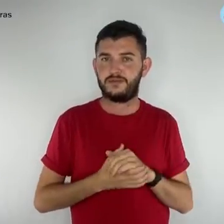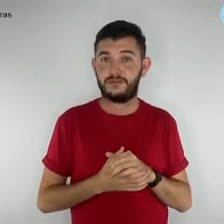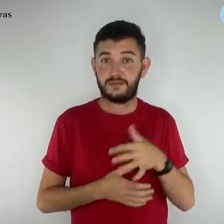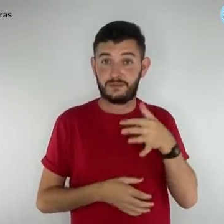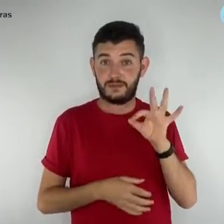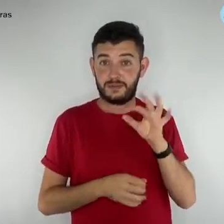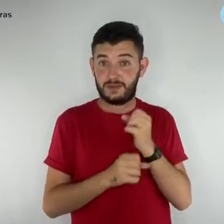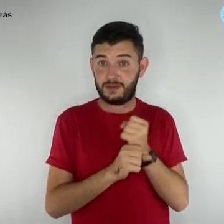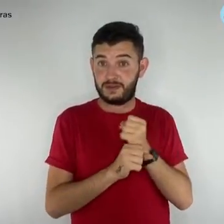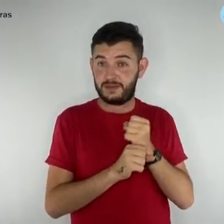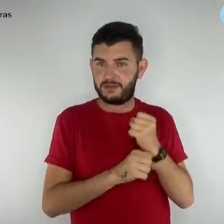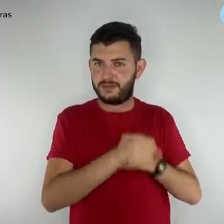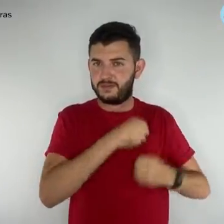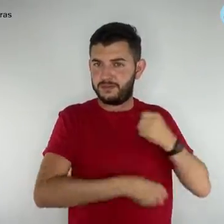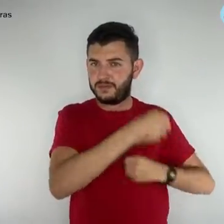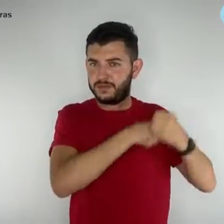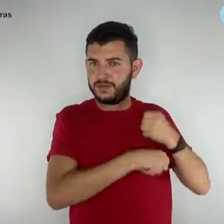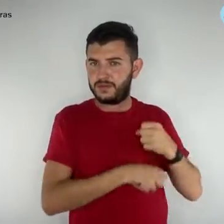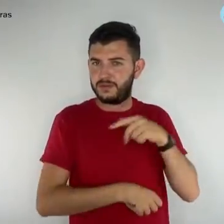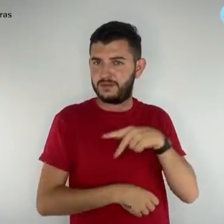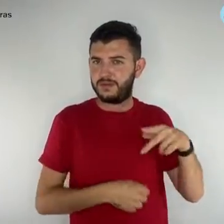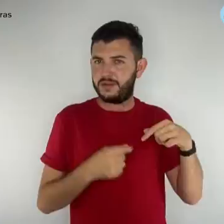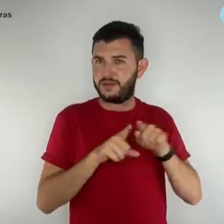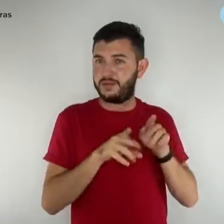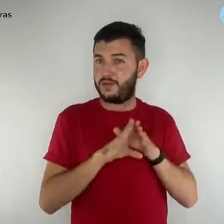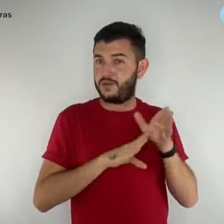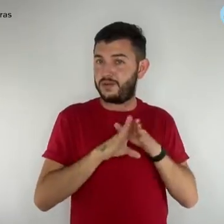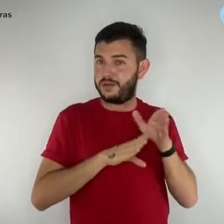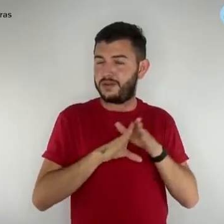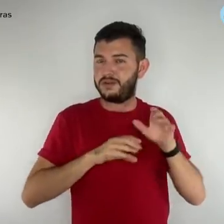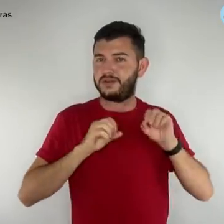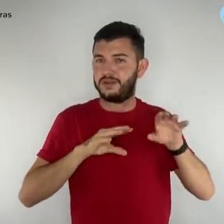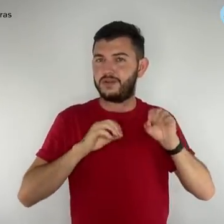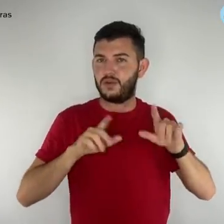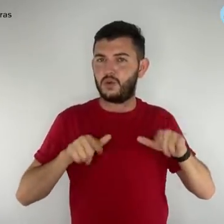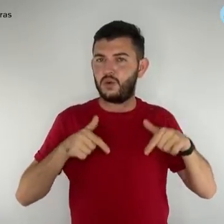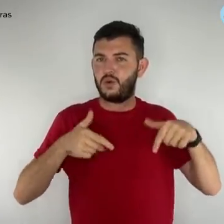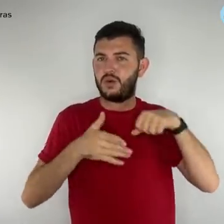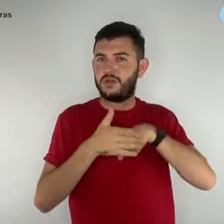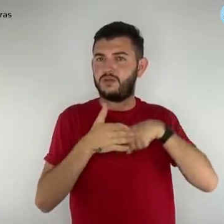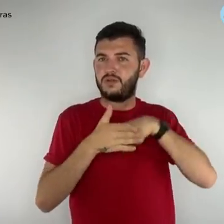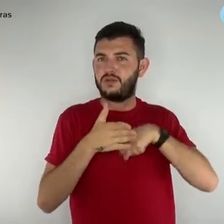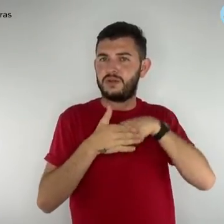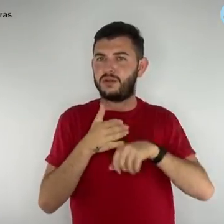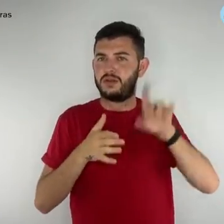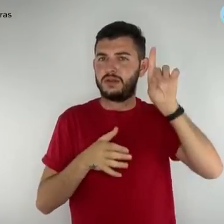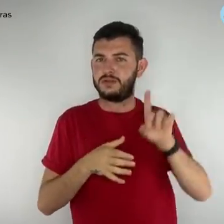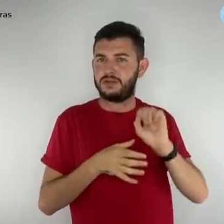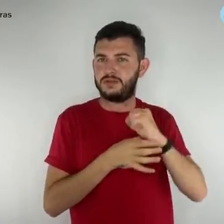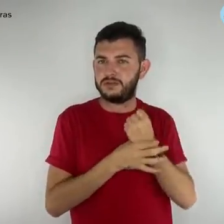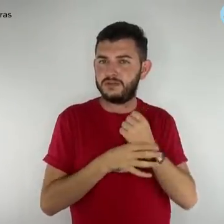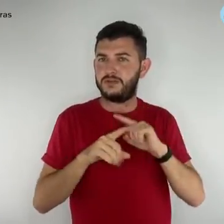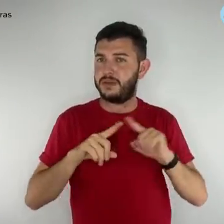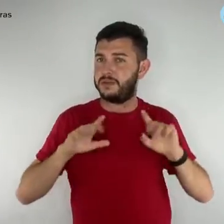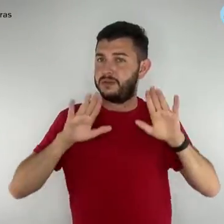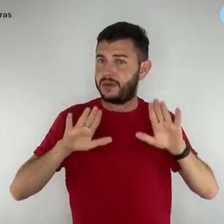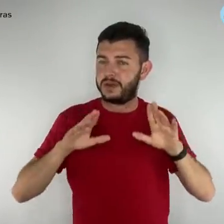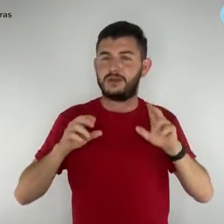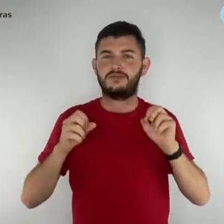professores e orientadores educacionais foram à luta por seus direitos, como sempre foram, pois